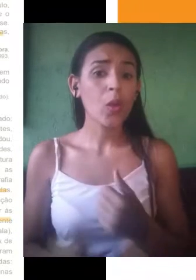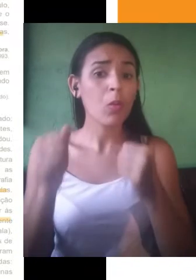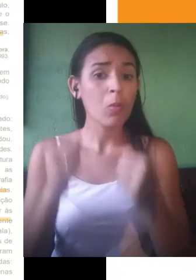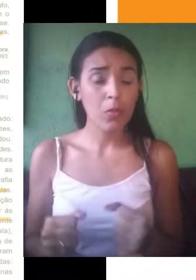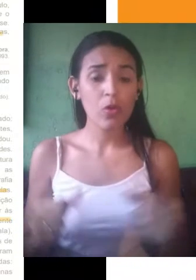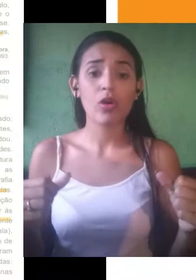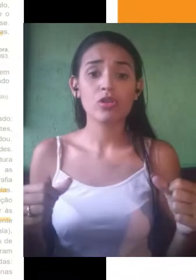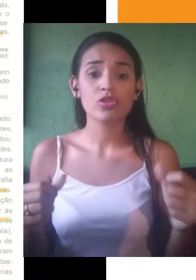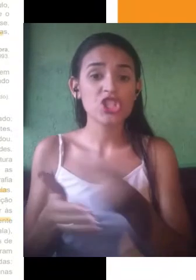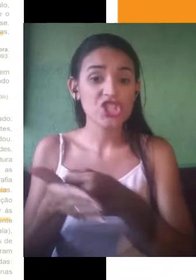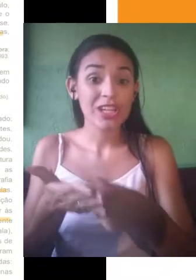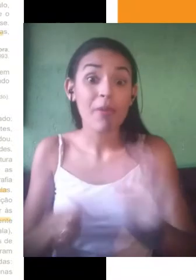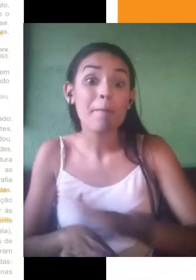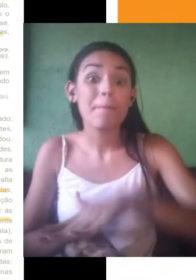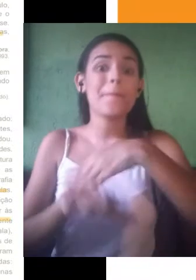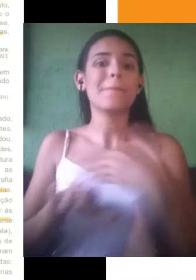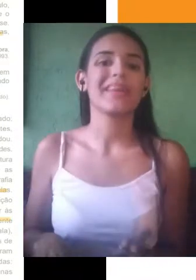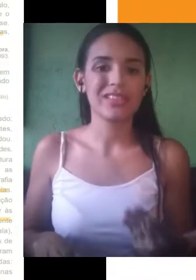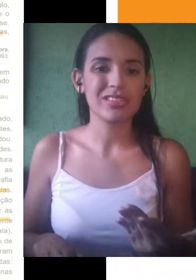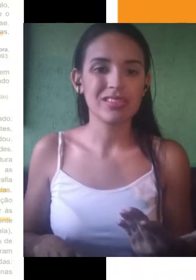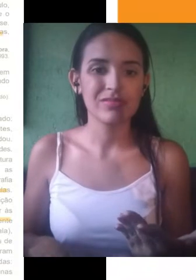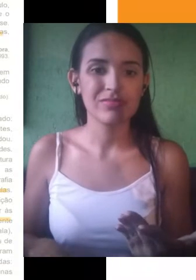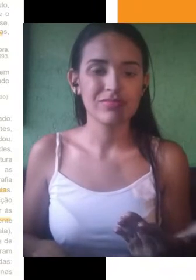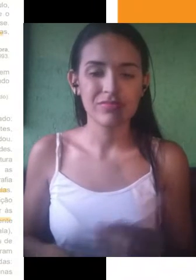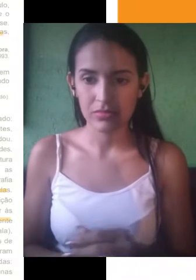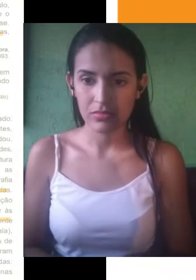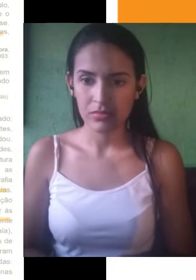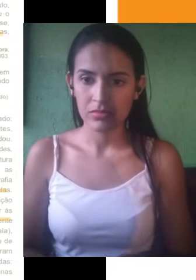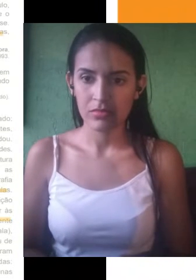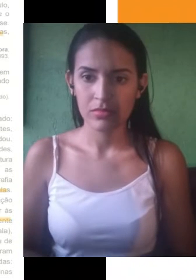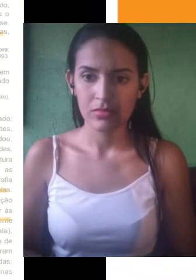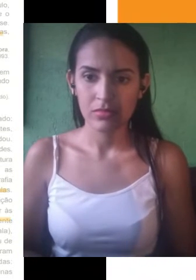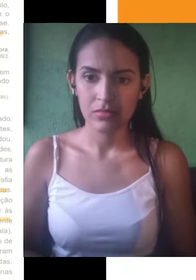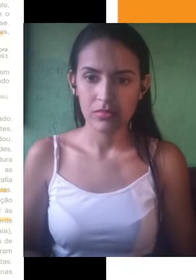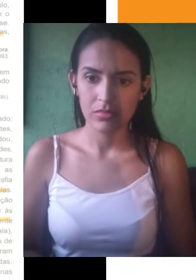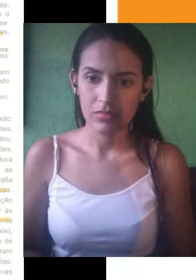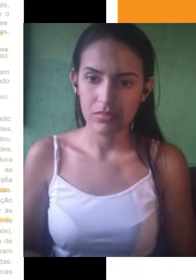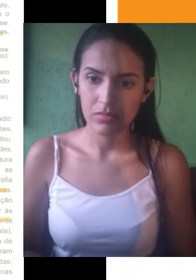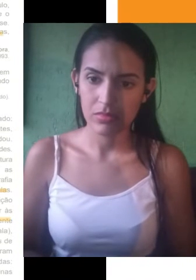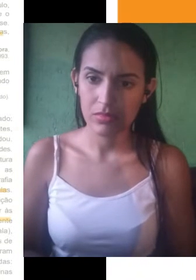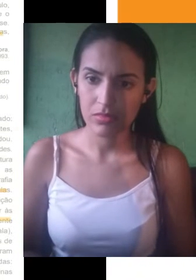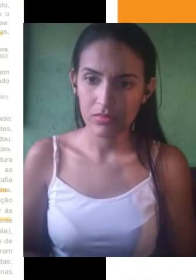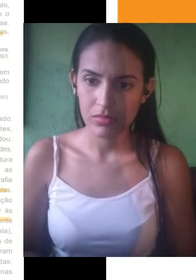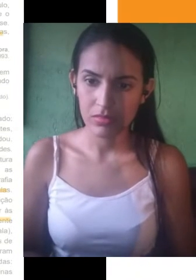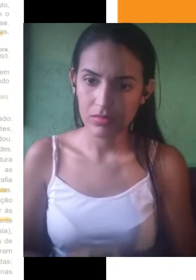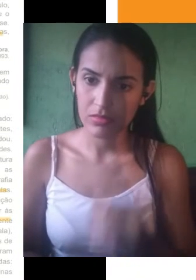pode dialogar com essa proposta e com as ideias centrais apresentadas nos textos motivadores. Sempre é muito